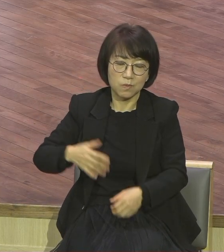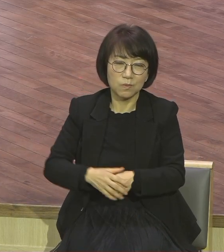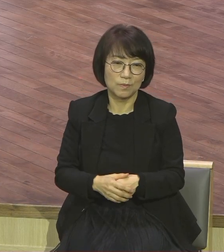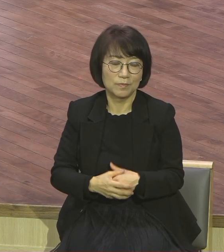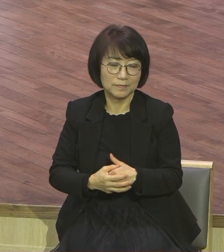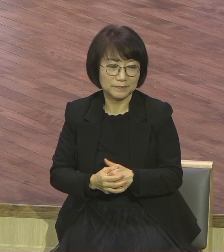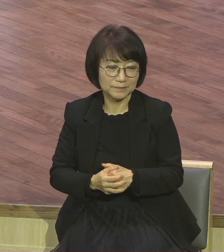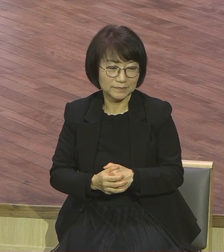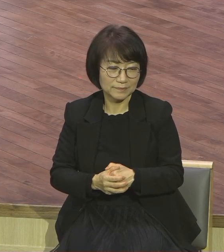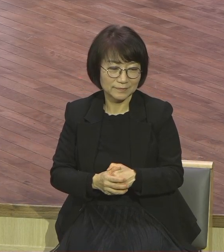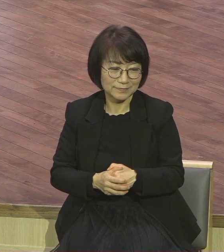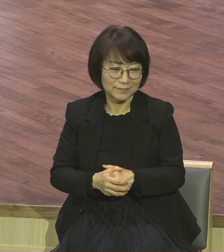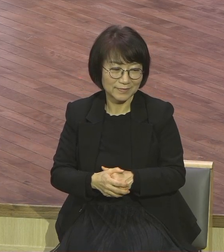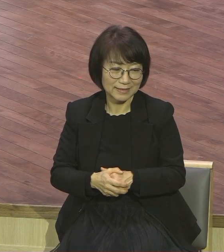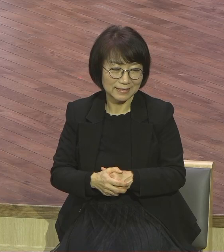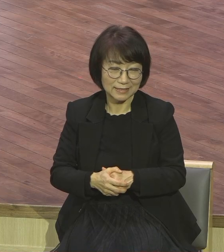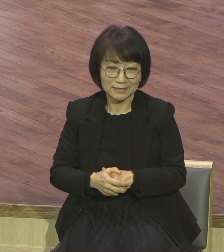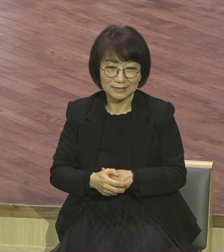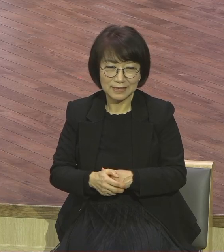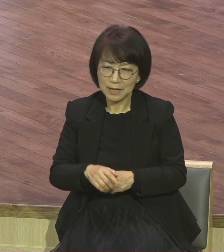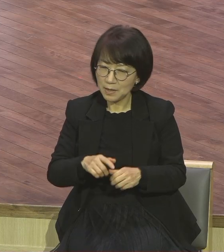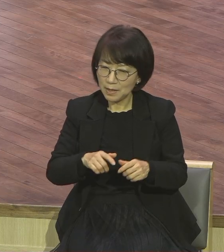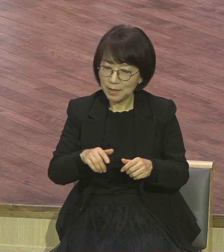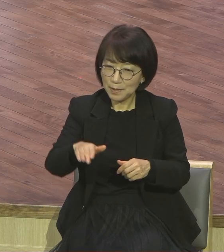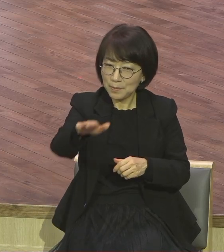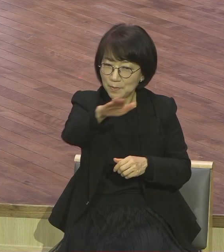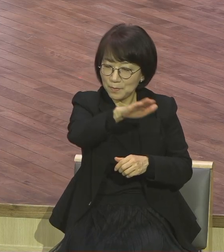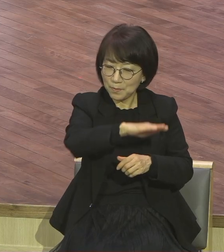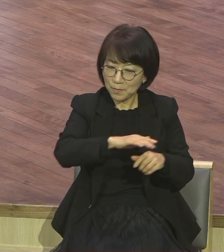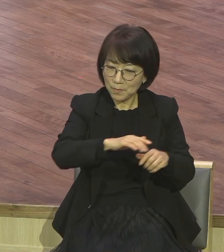차이가 있다는 것 심오한 고백을 한 거예요